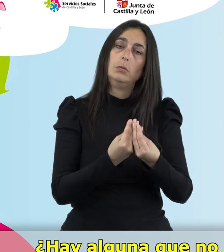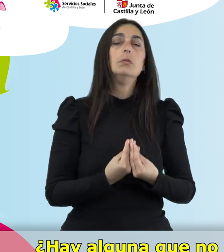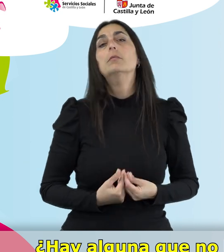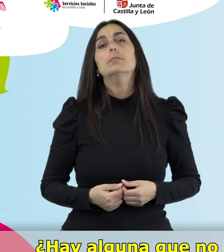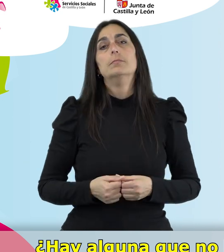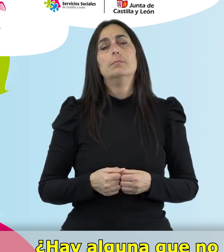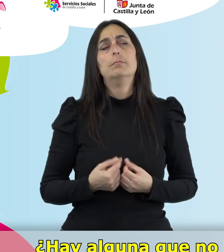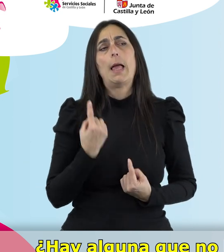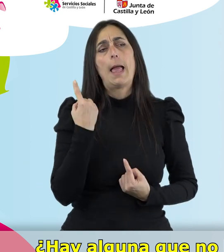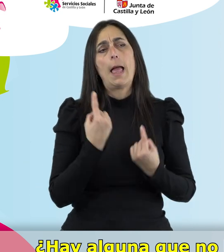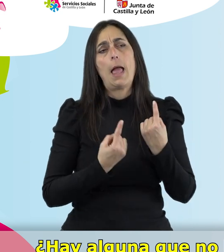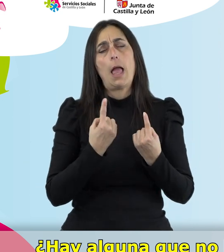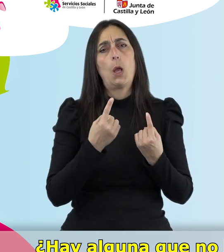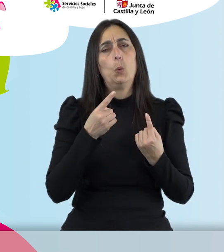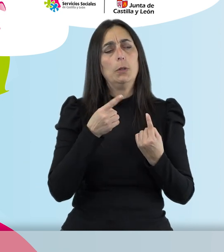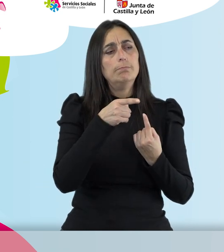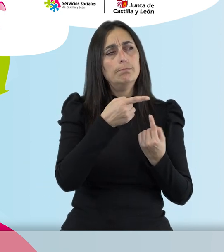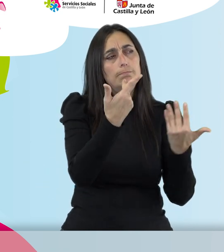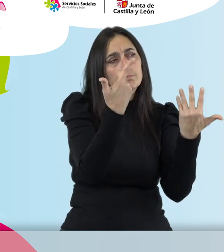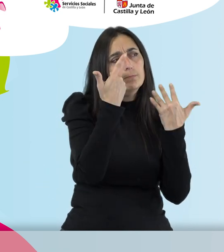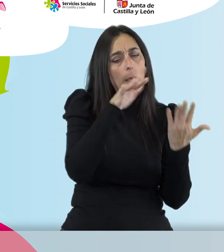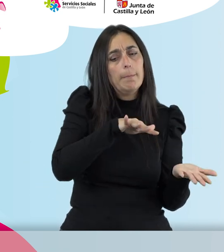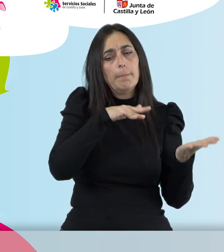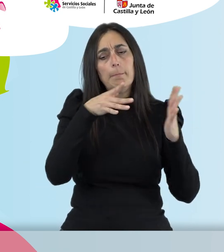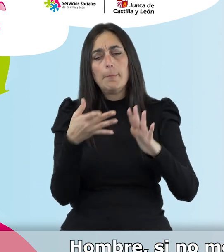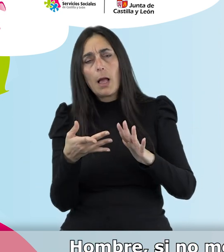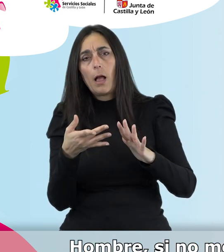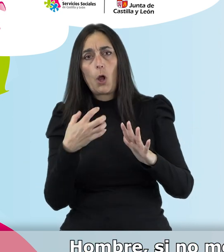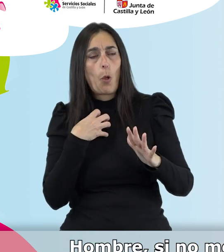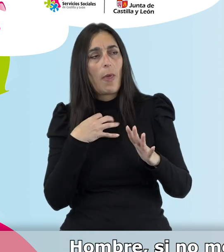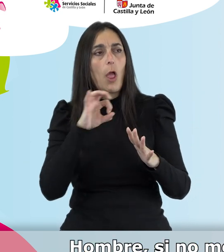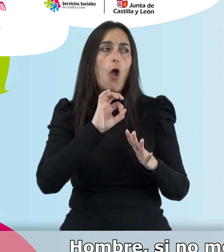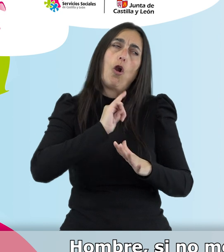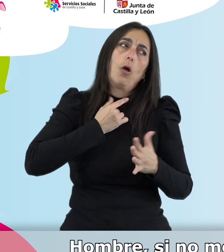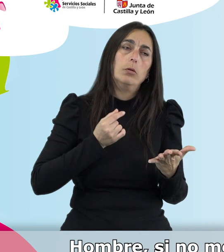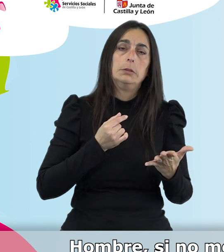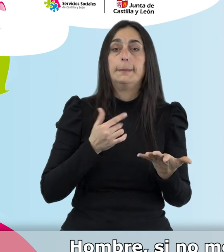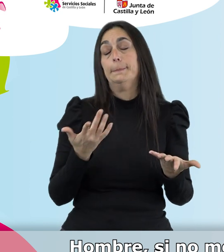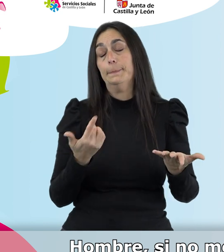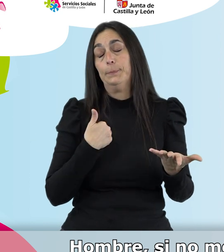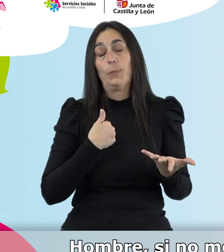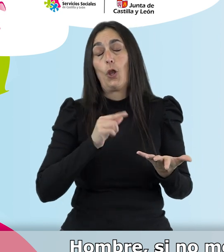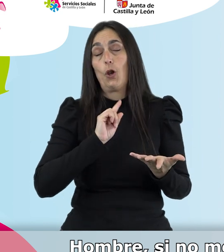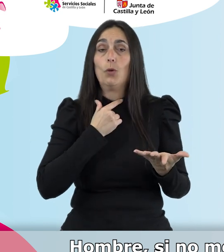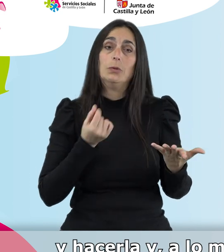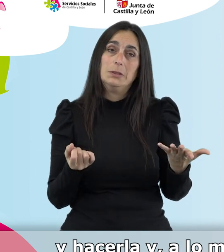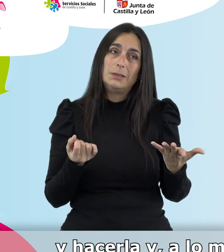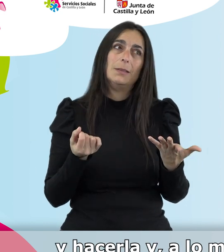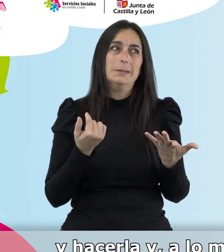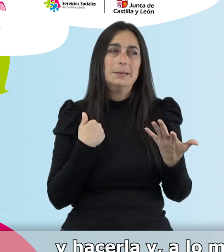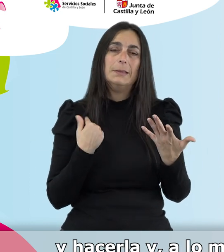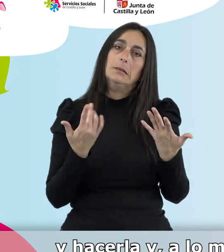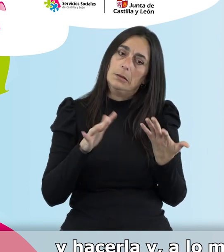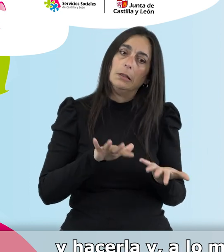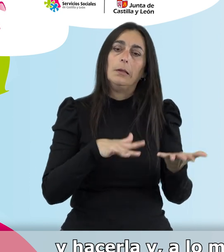alguna que no haya sido capaz de llevar a la práctica o que no te haya gustado? Hombre, si no me ha gustado hay que hacer la práctica